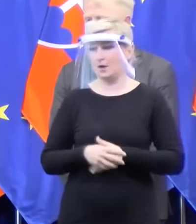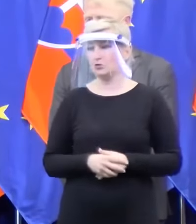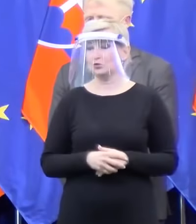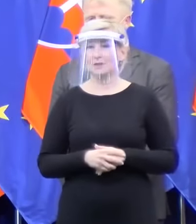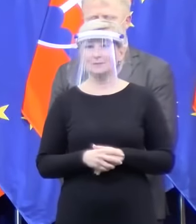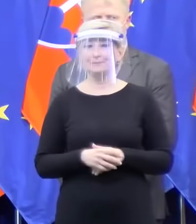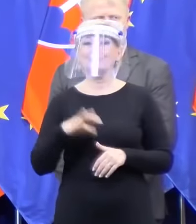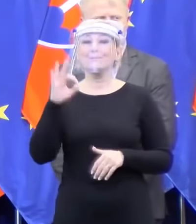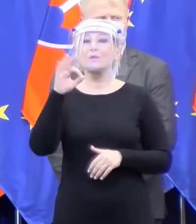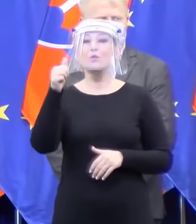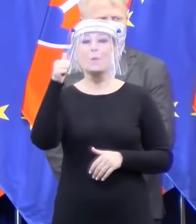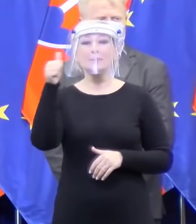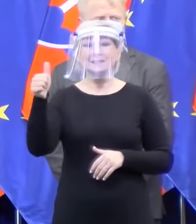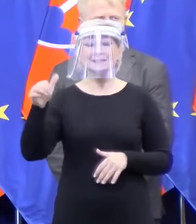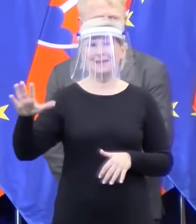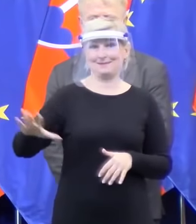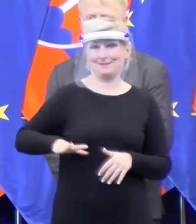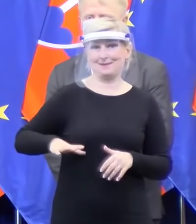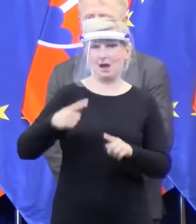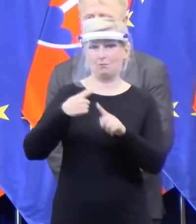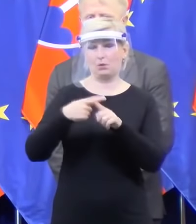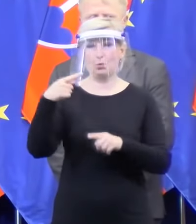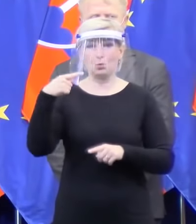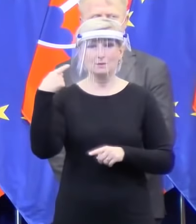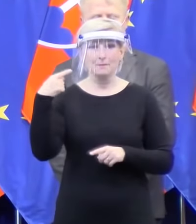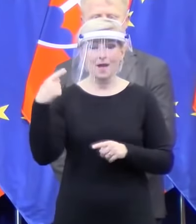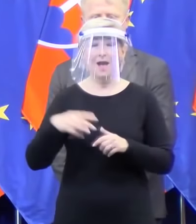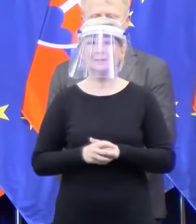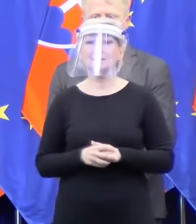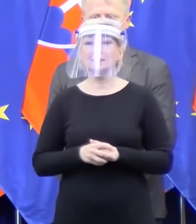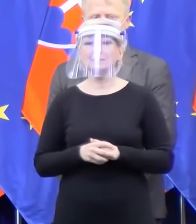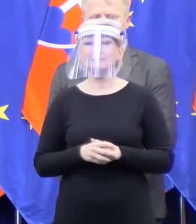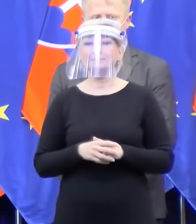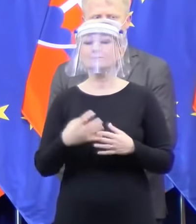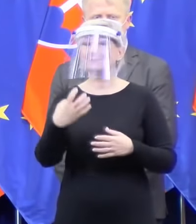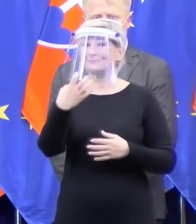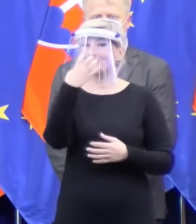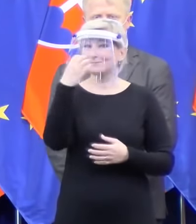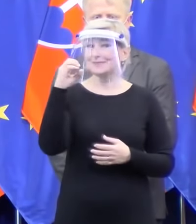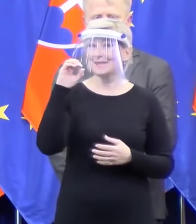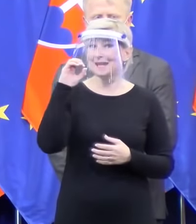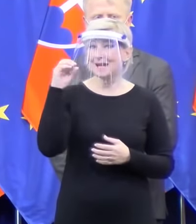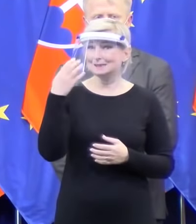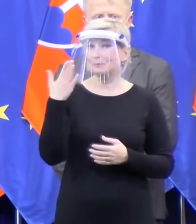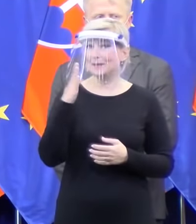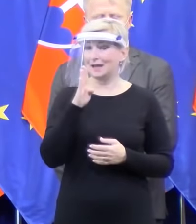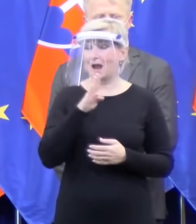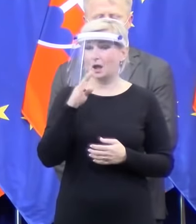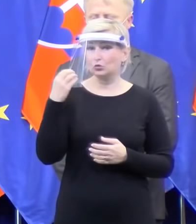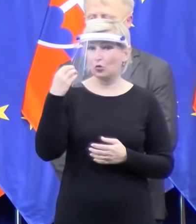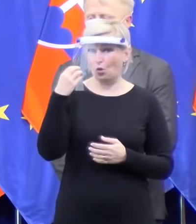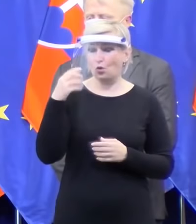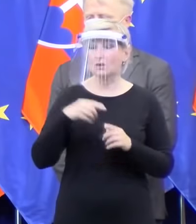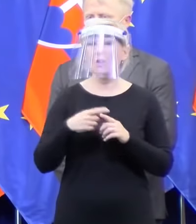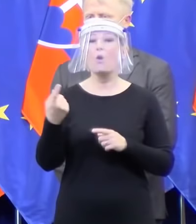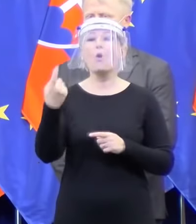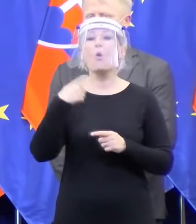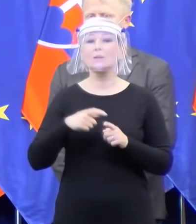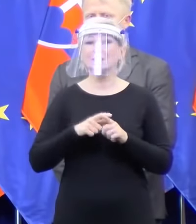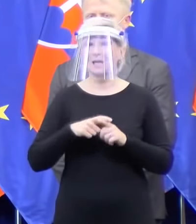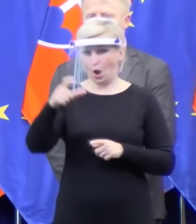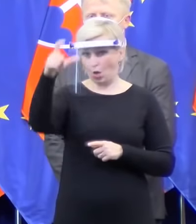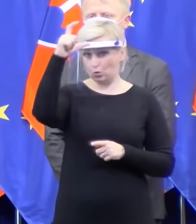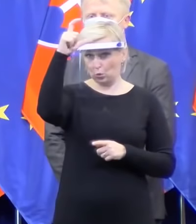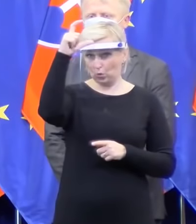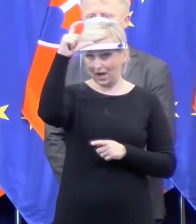Dobrý deň, dámy a páni. Tie respirátory prišli z Turecka, mala ich doviezť spoločnosť DHL,